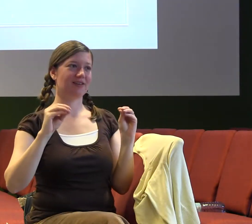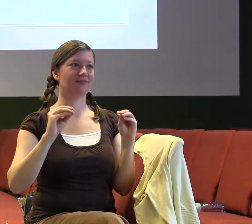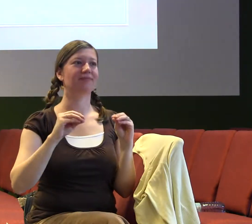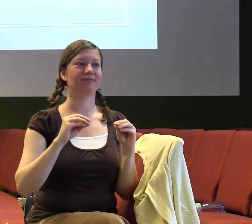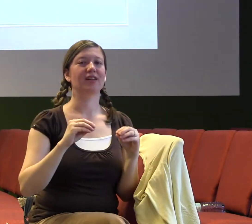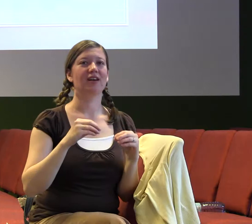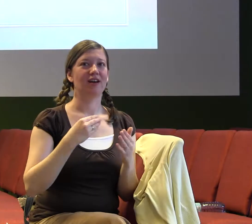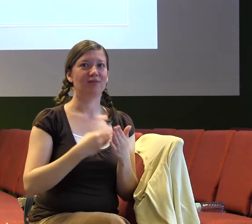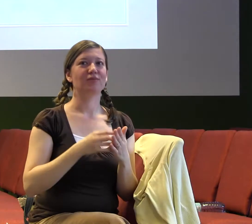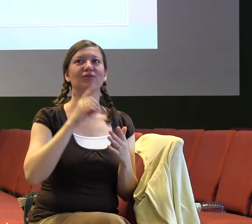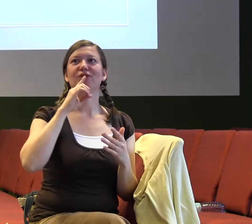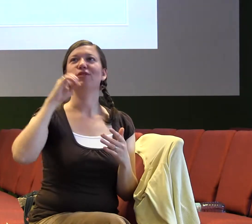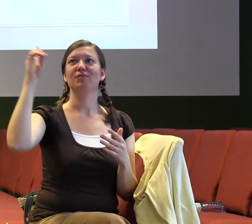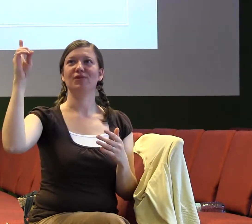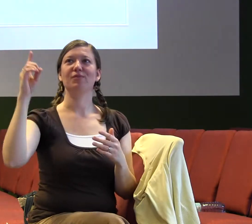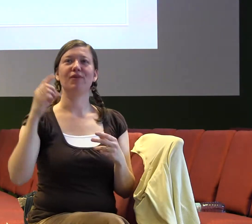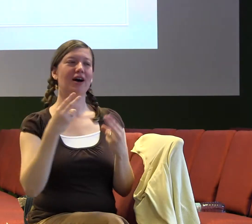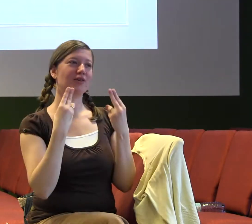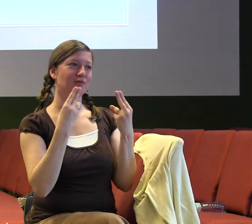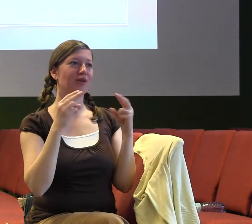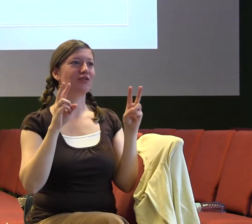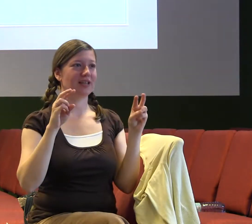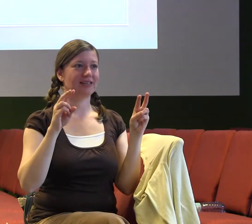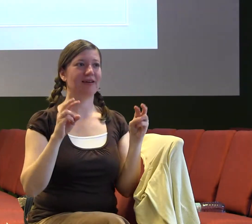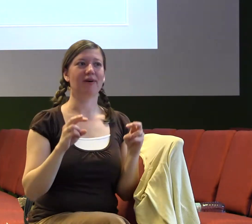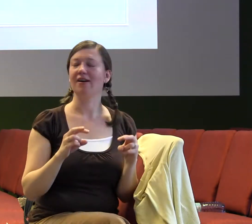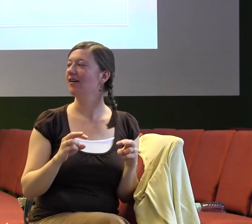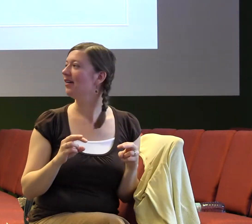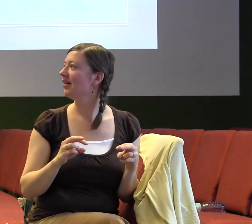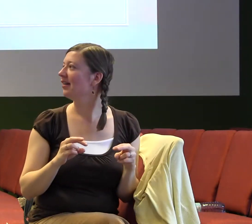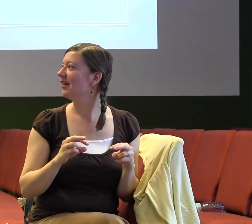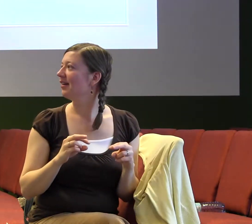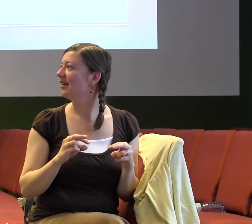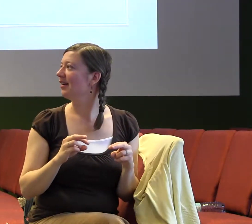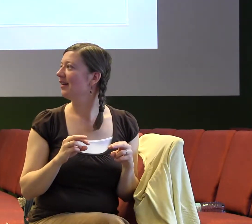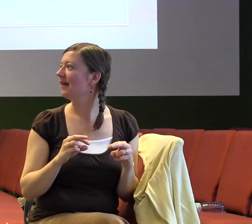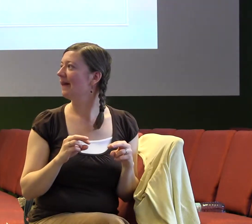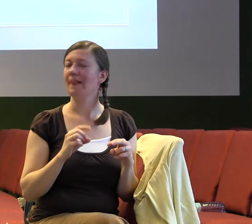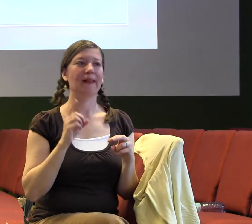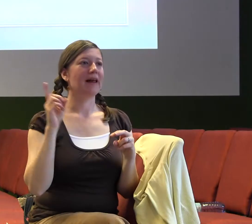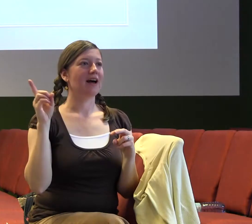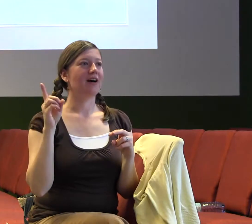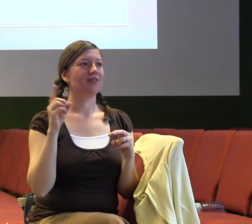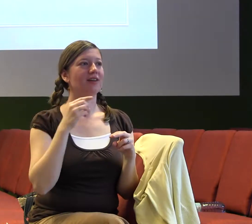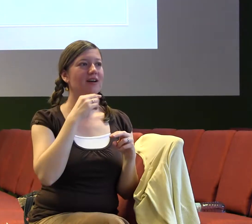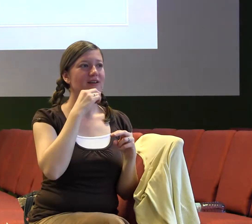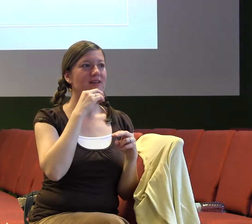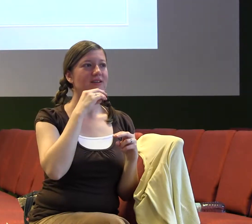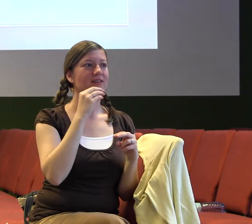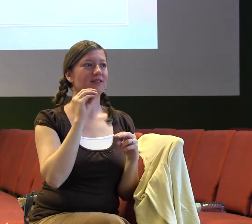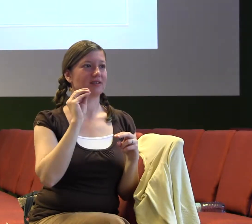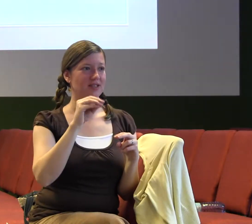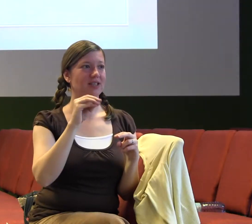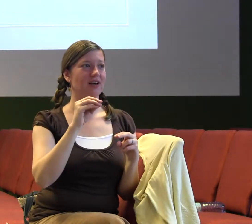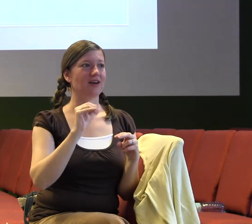se vyplatí chodit do práce, že? Jestli jako vlastně není pohodnější zůstat doma a nechat prostě